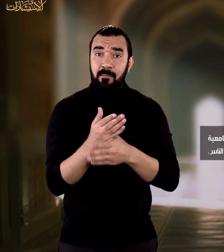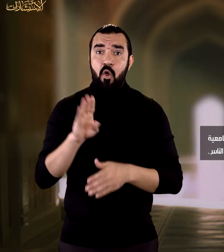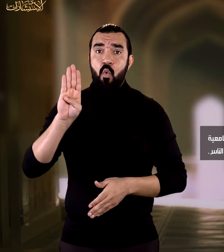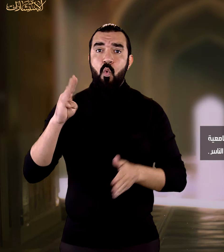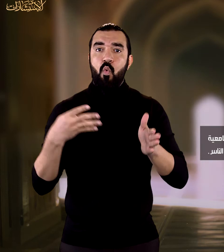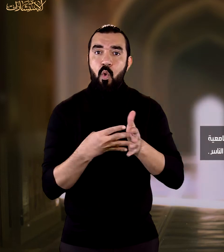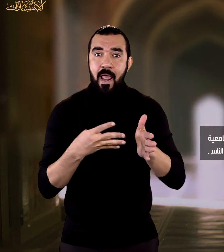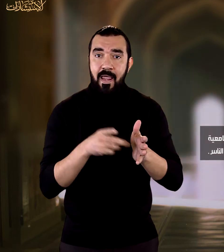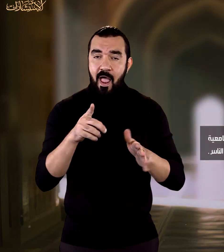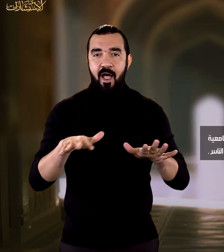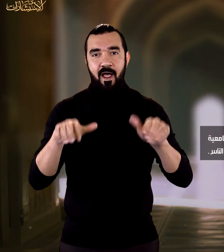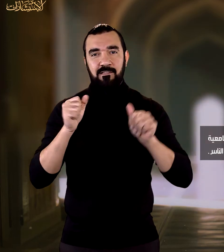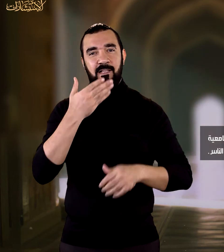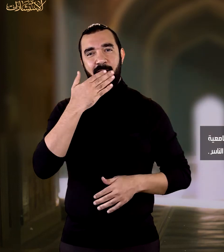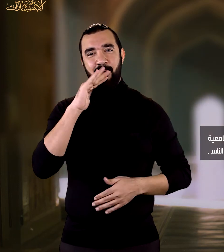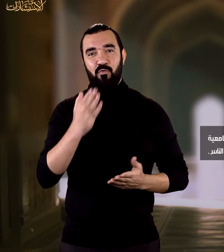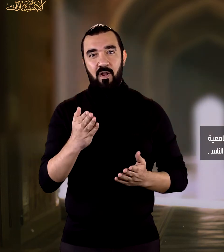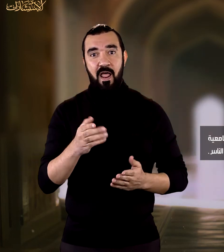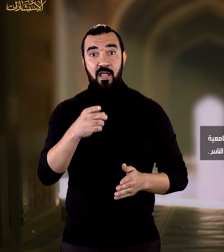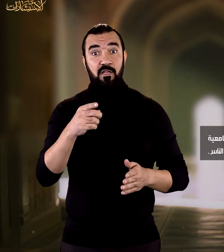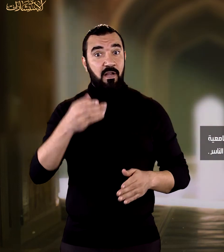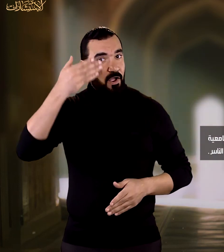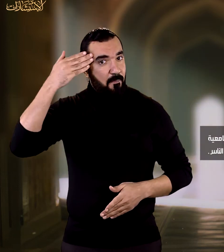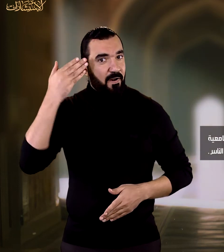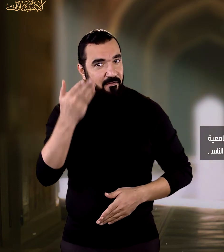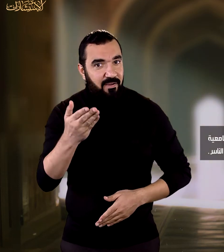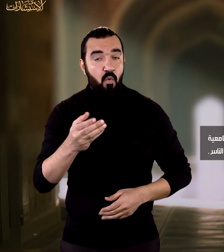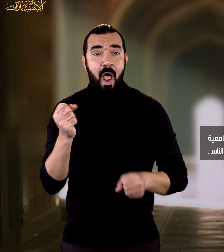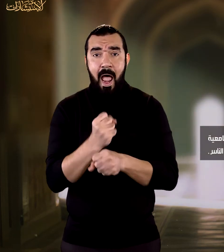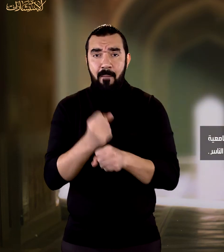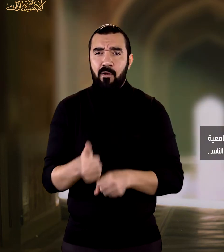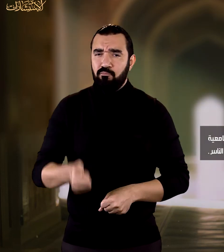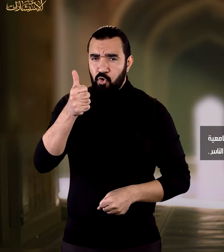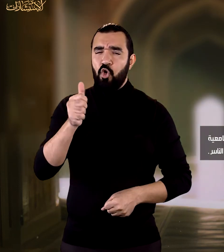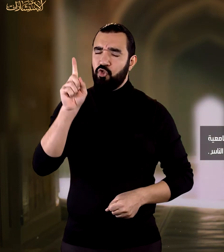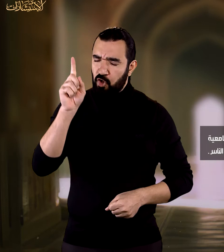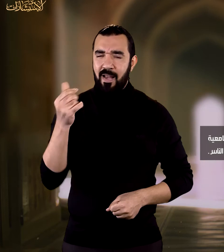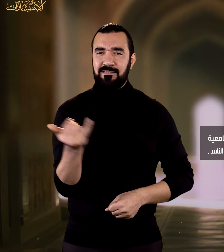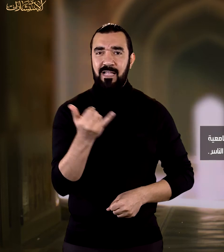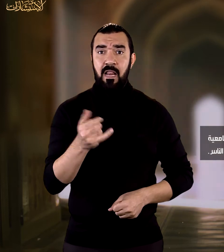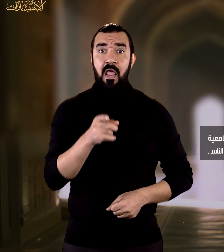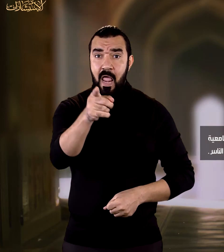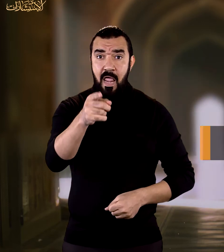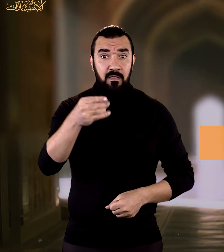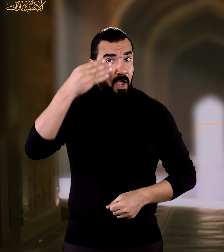انتهيت من الدراسة الجامعية ولديك القدرة على العمل وهذه نعمة يفقدها الكثير من الناس